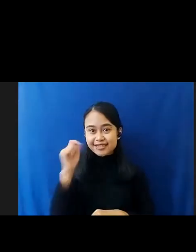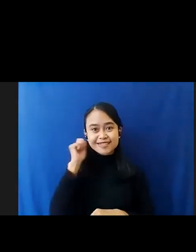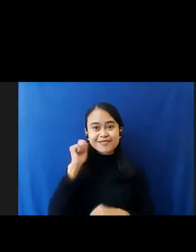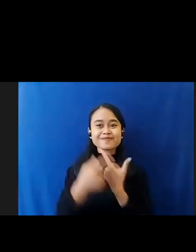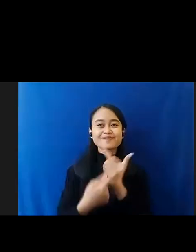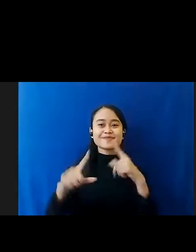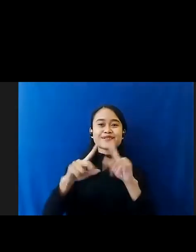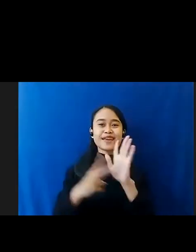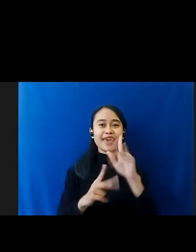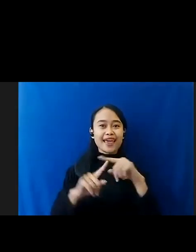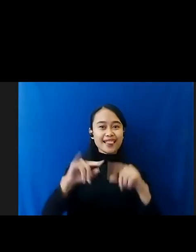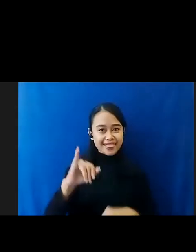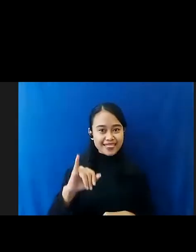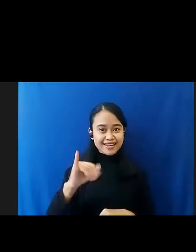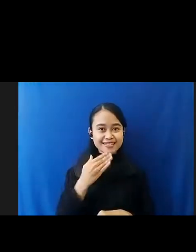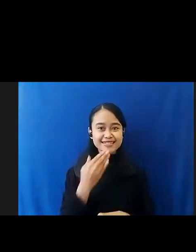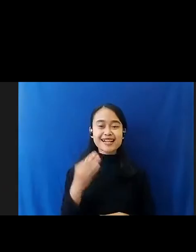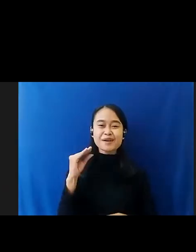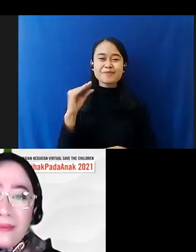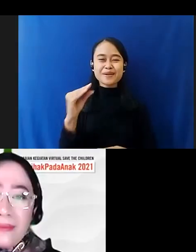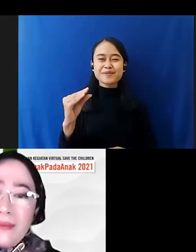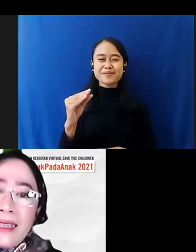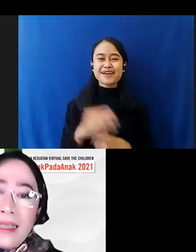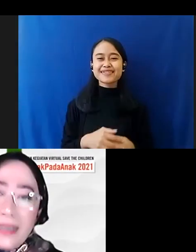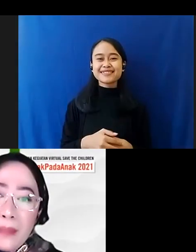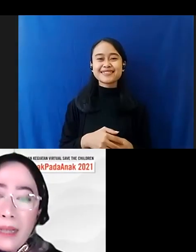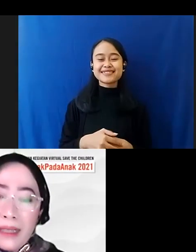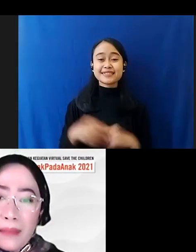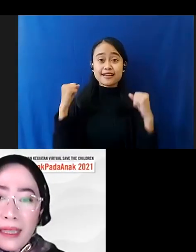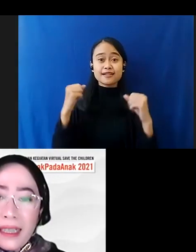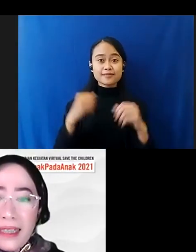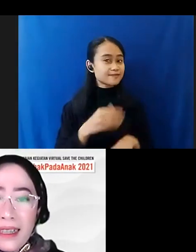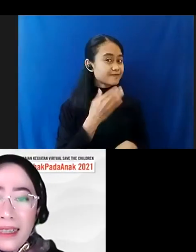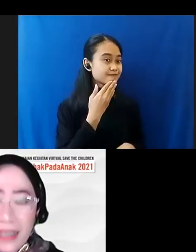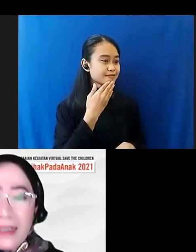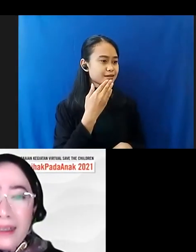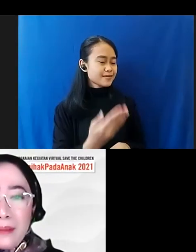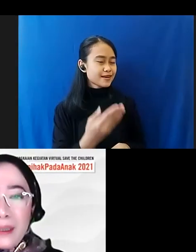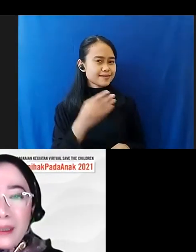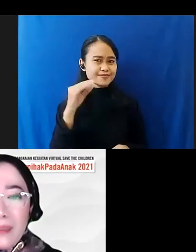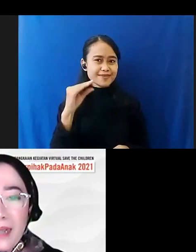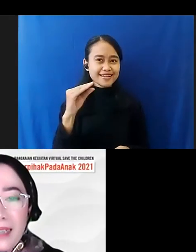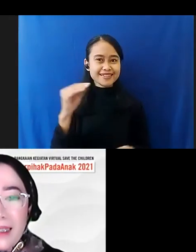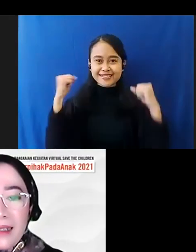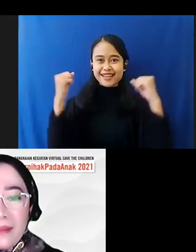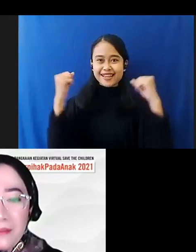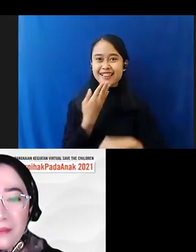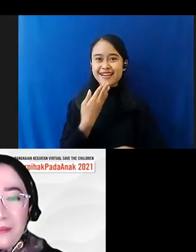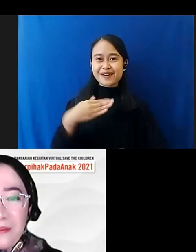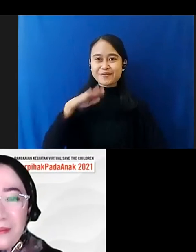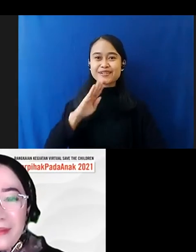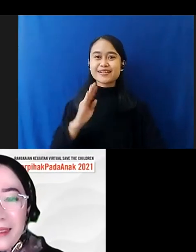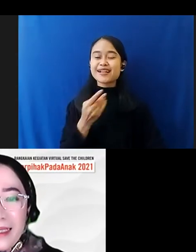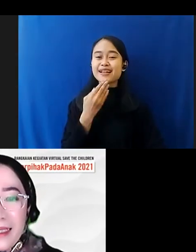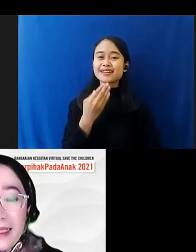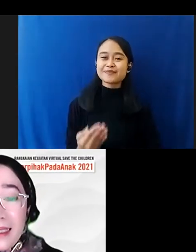Wardani Selamat Pagi Mbak Yanti Sehat-sehat Mbak Yanti Selamat Pagi Mbak Zakia Sehat Alhamdulillah Terima kasih Alhamdulillah